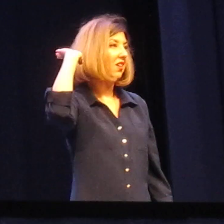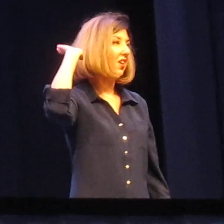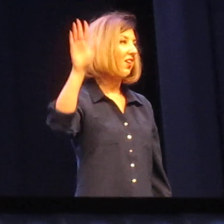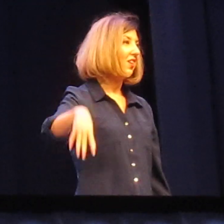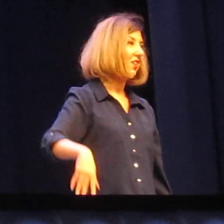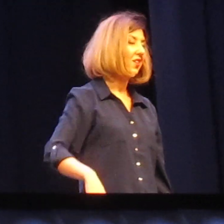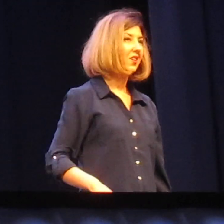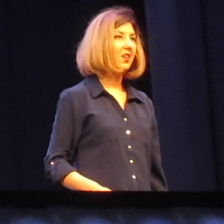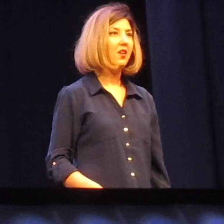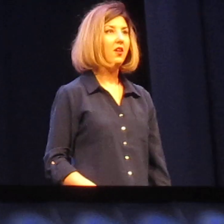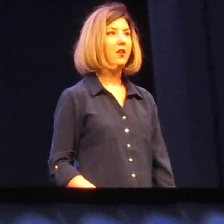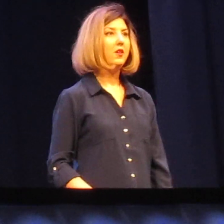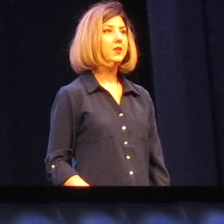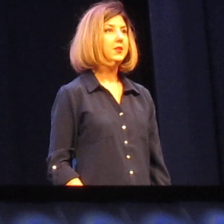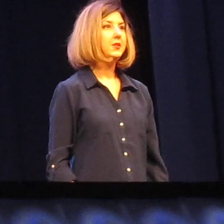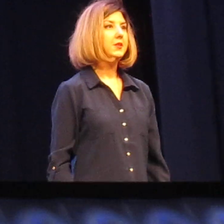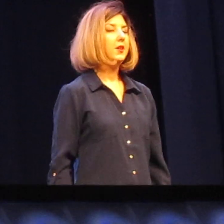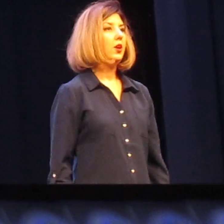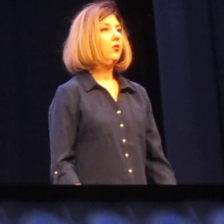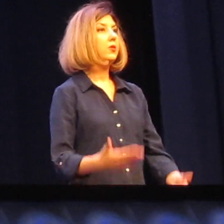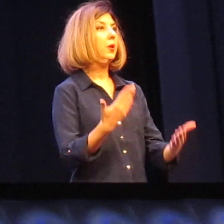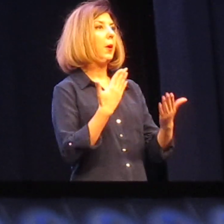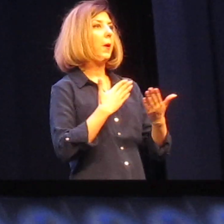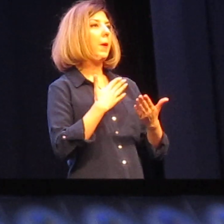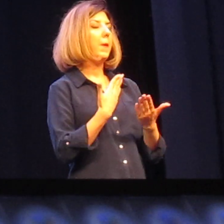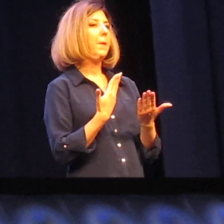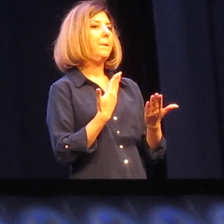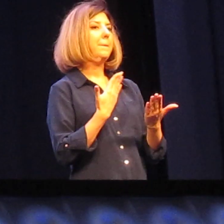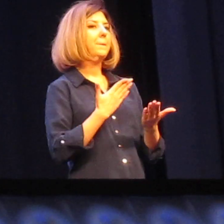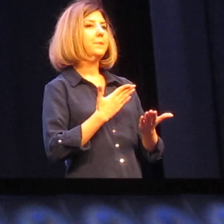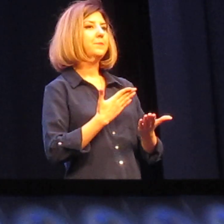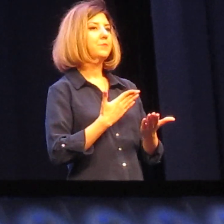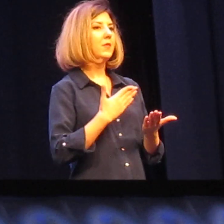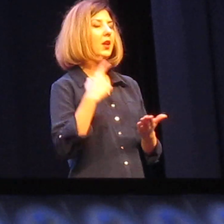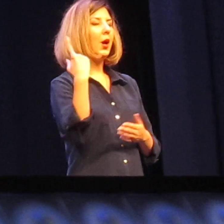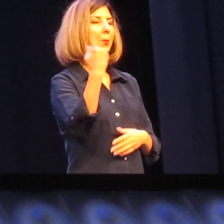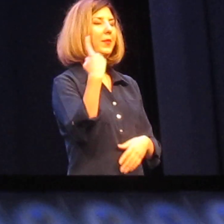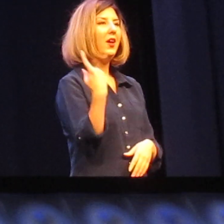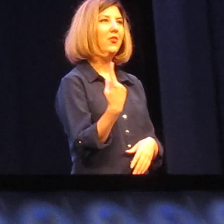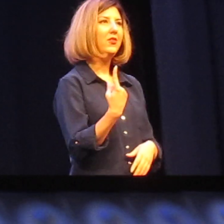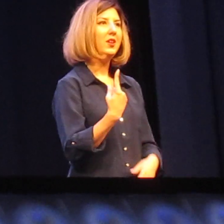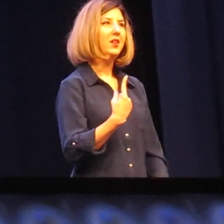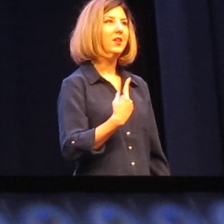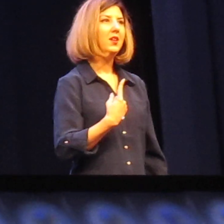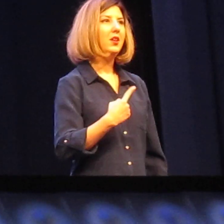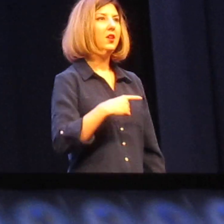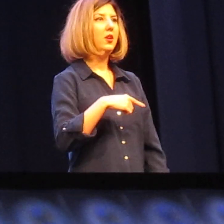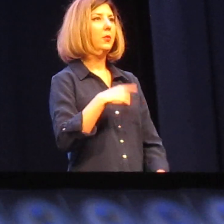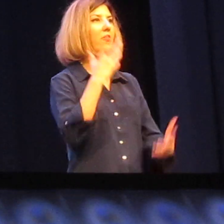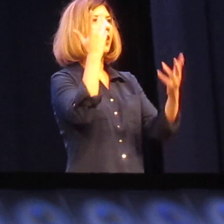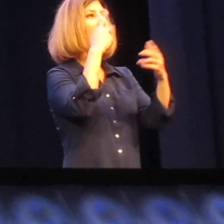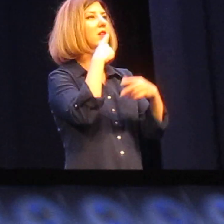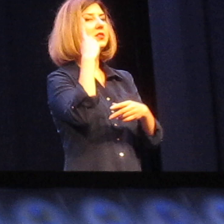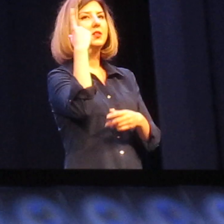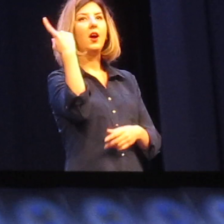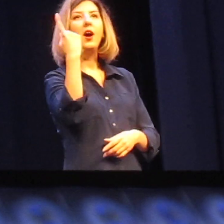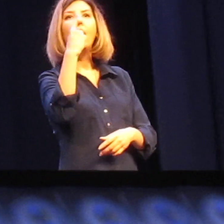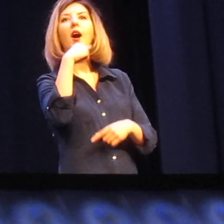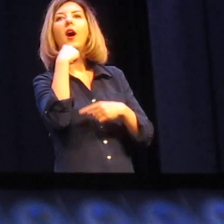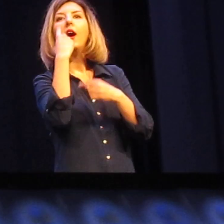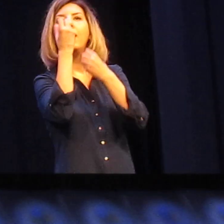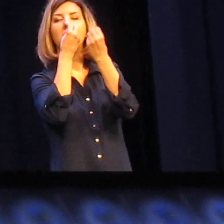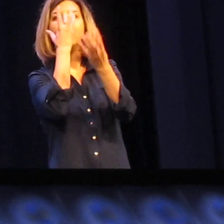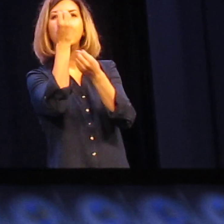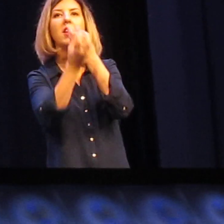А первый любовался